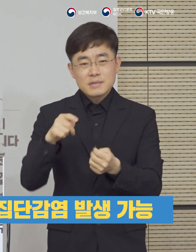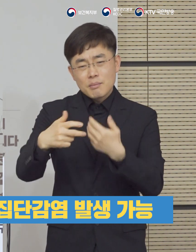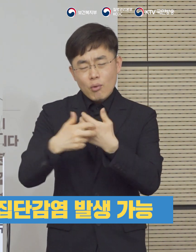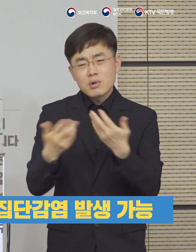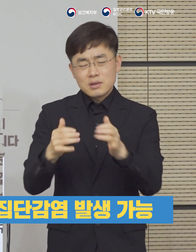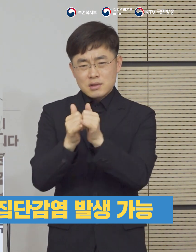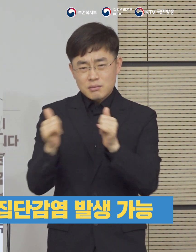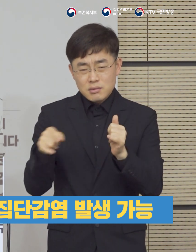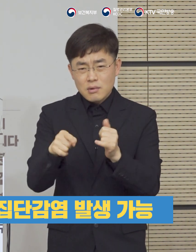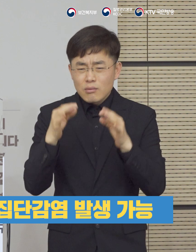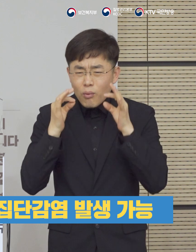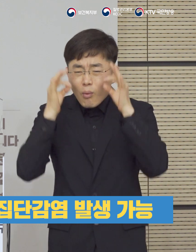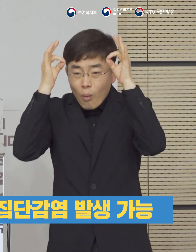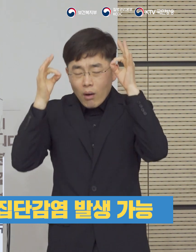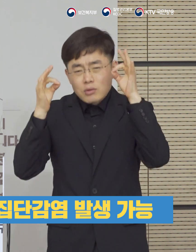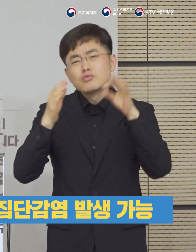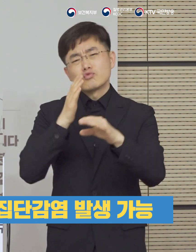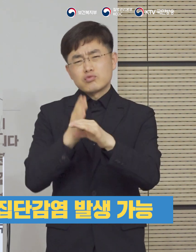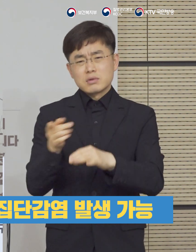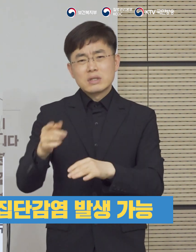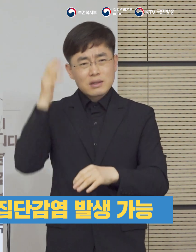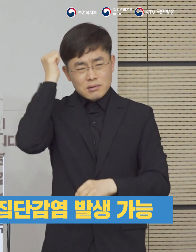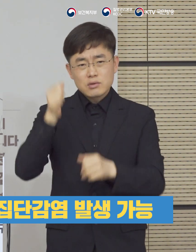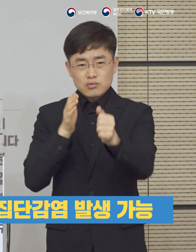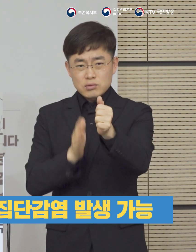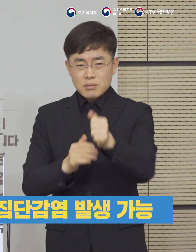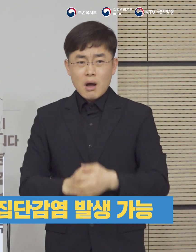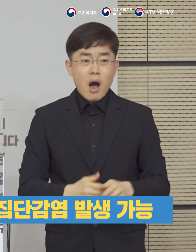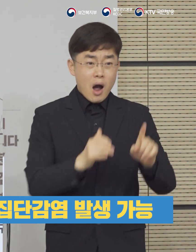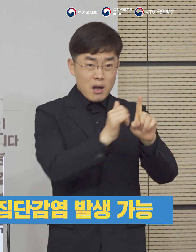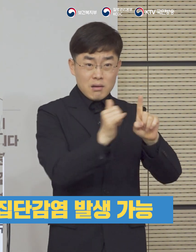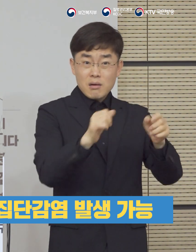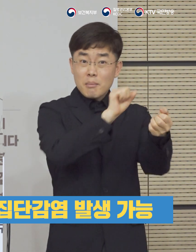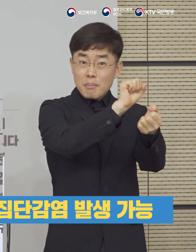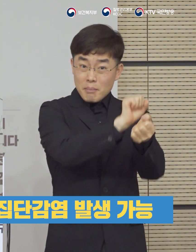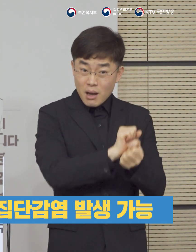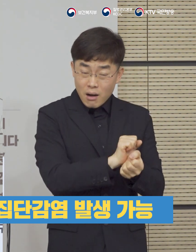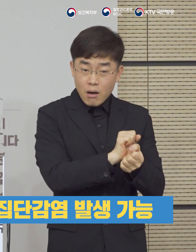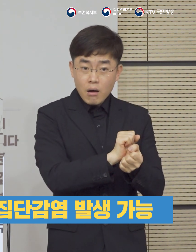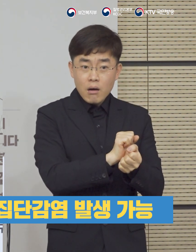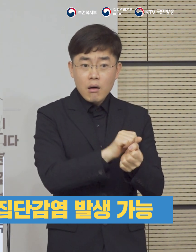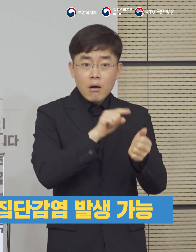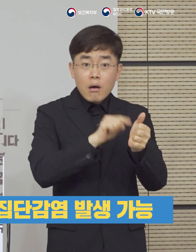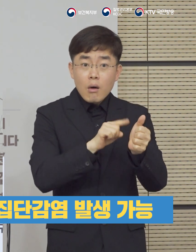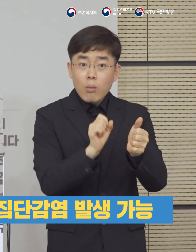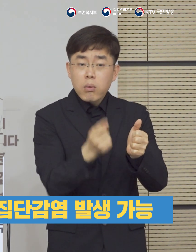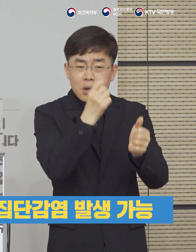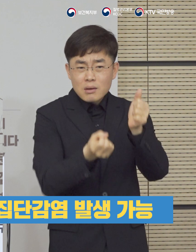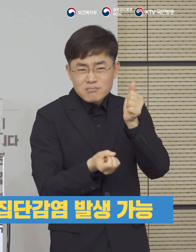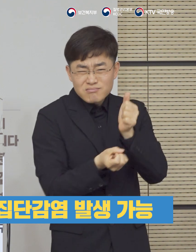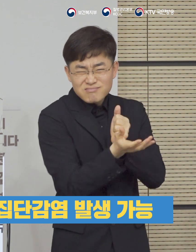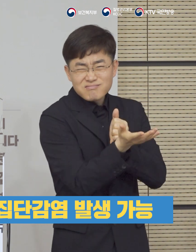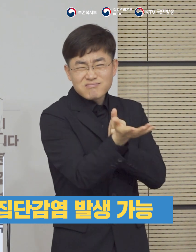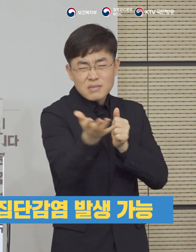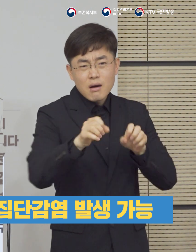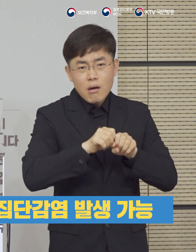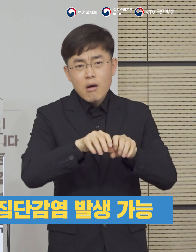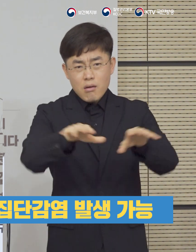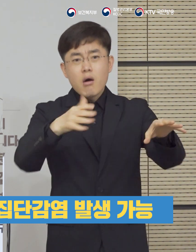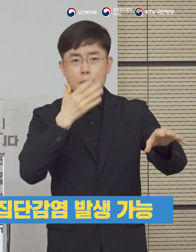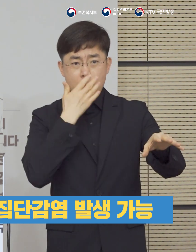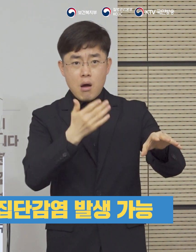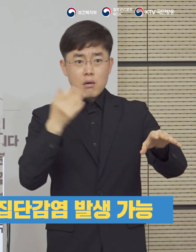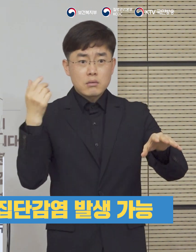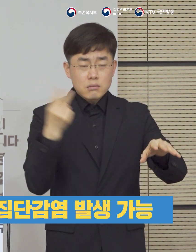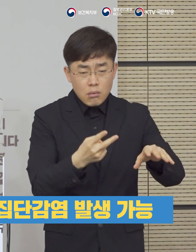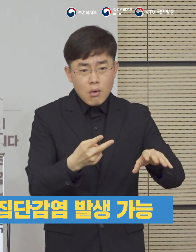헌신하고 계시는 의료진의 노력을 기억해 주시고 한 명의 감염 환자에 의하여 대규모의 집단 감염이